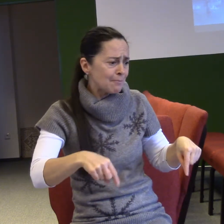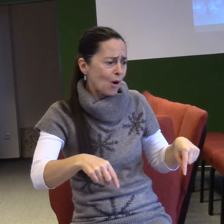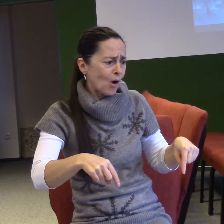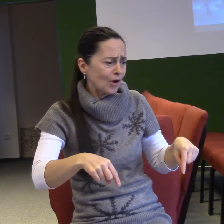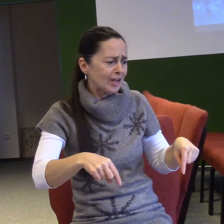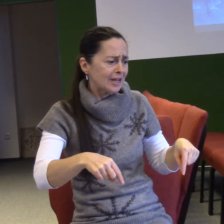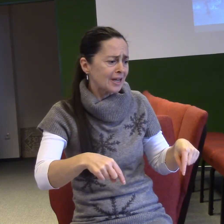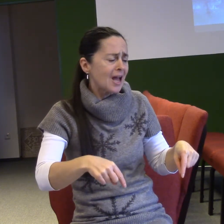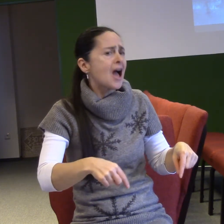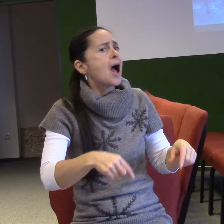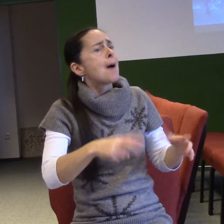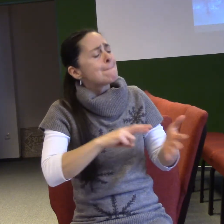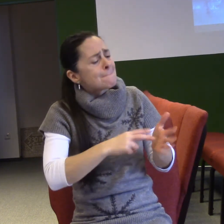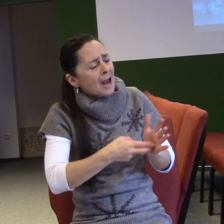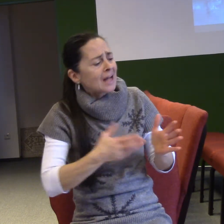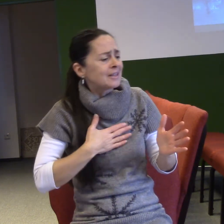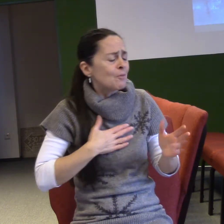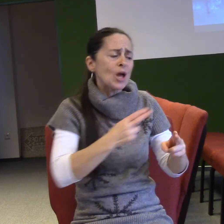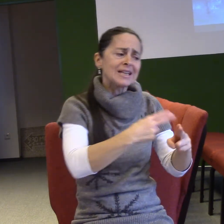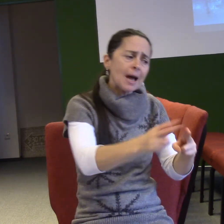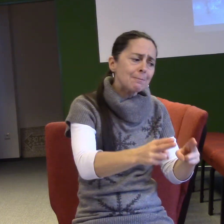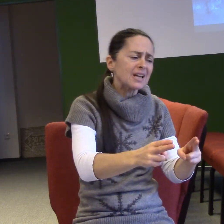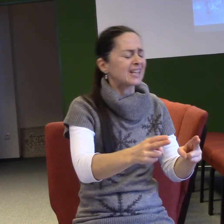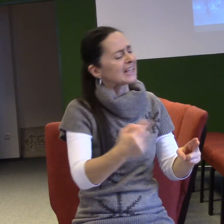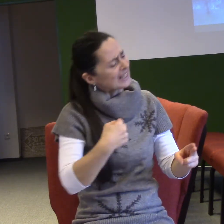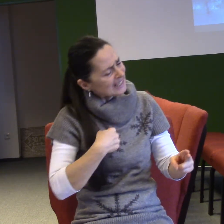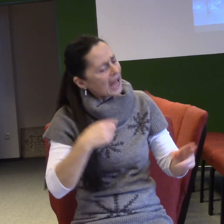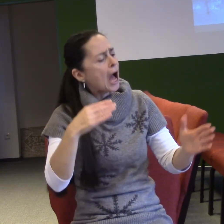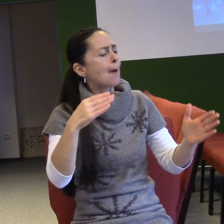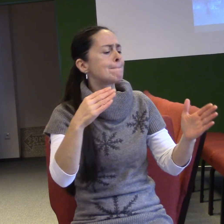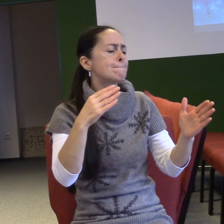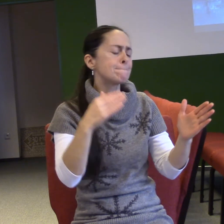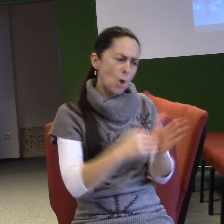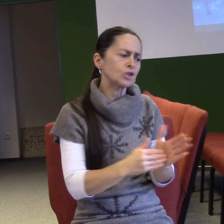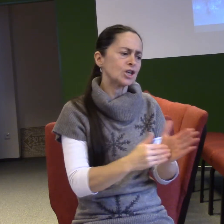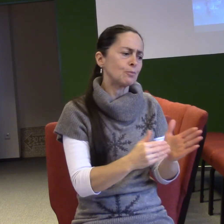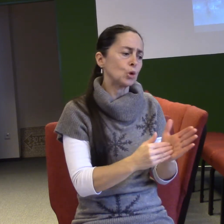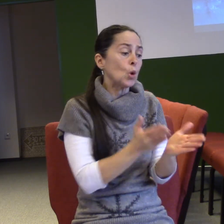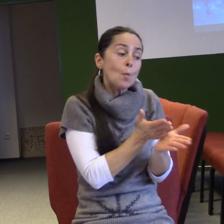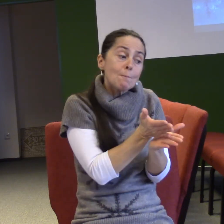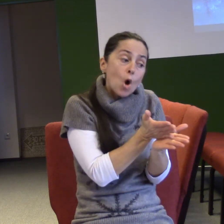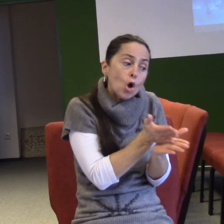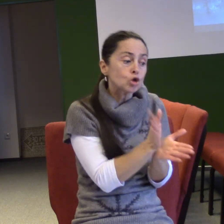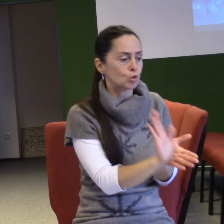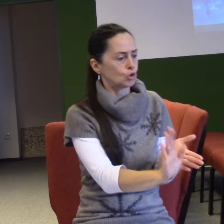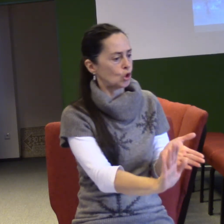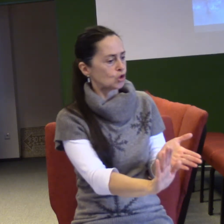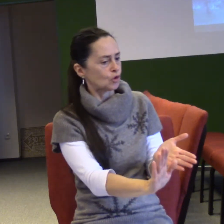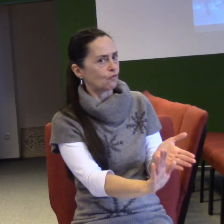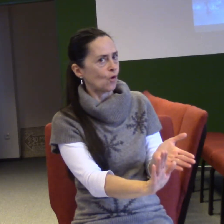naplní. Potřebuju jenom tvoji spolupráci. Potřebuju jenom tvoji poslušnost. A já, když jsem se modlil za tohle kázání, tak jsem vnímal, že